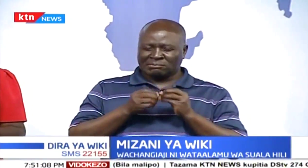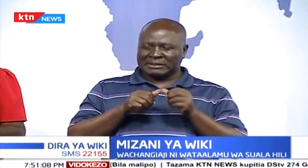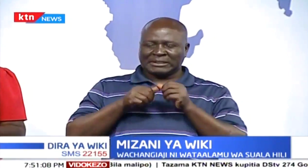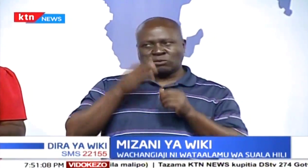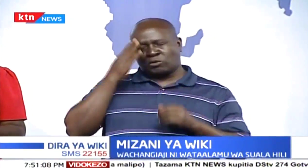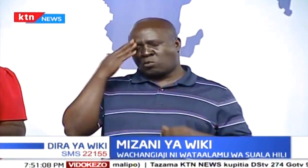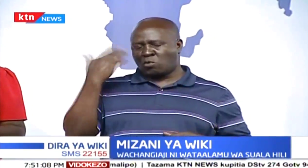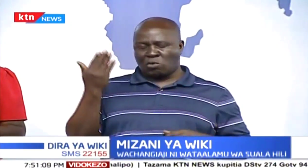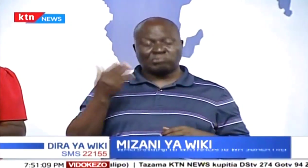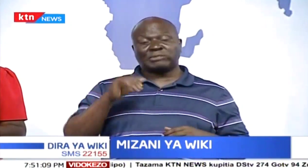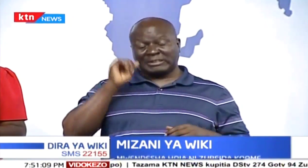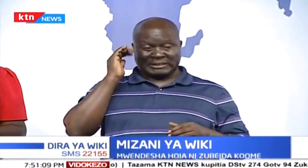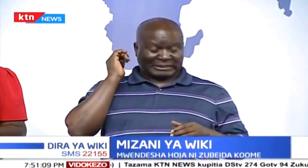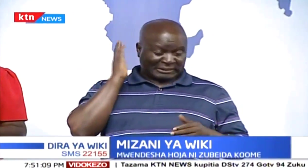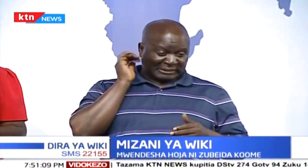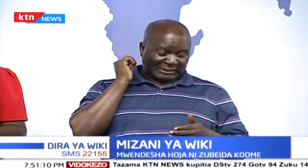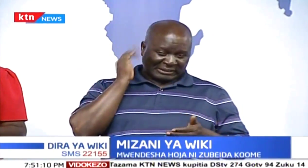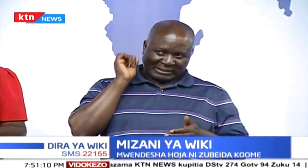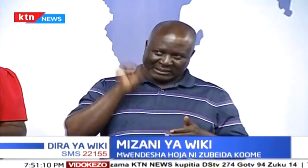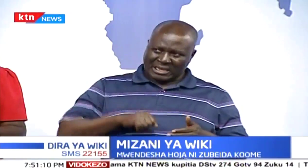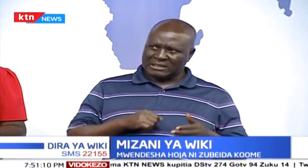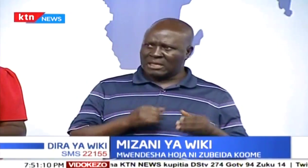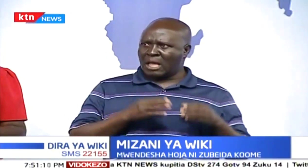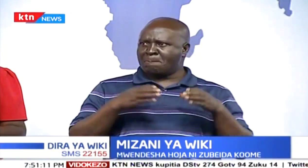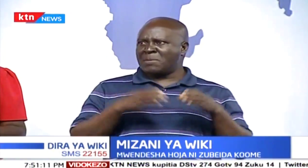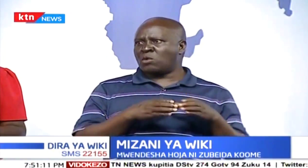wa msini. Hmm. Tuko wengi.